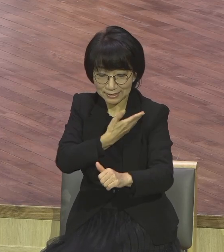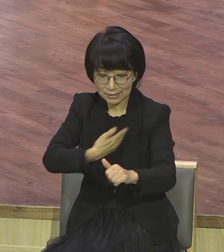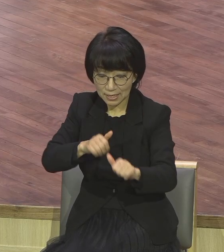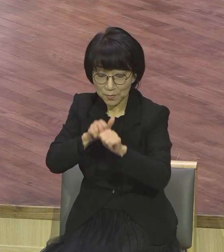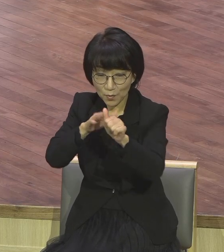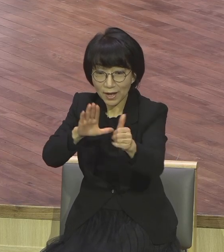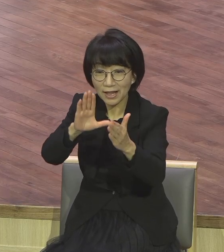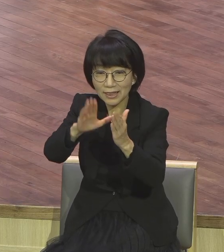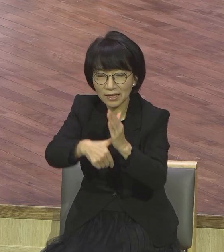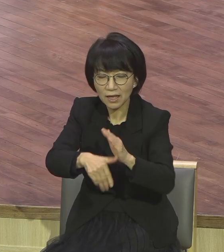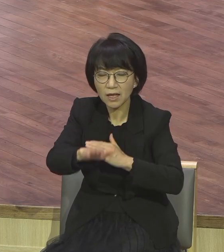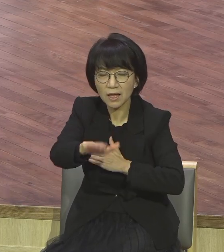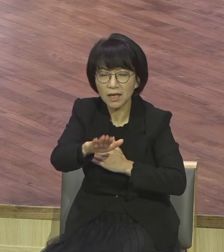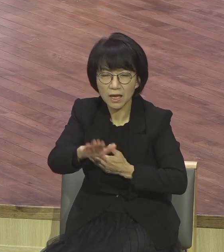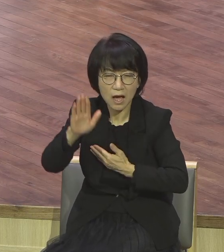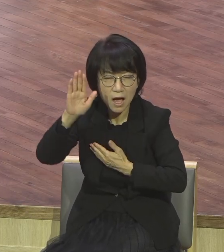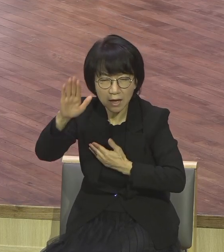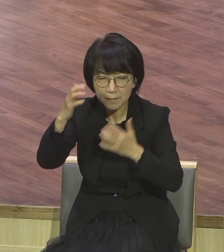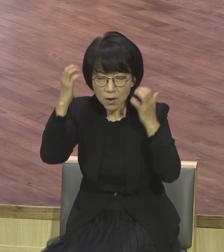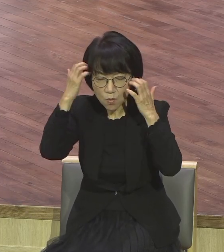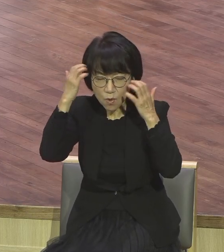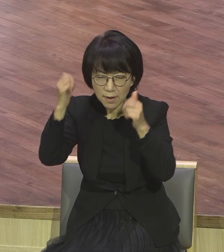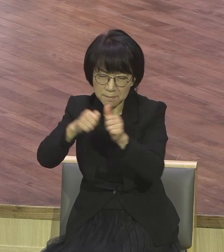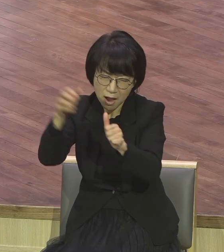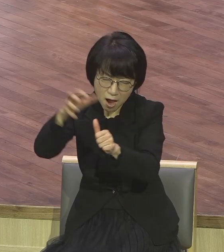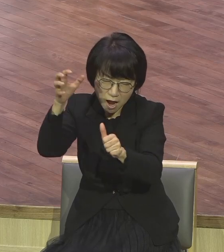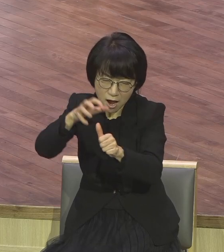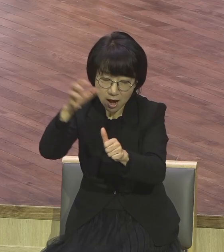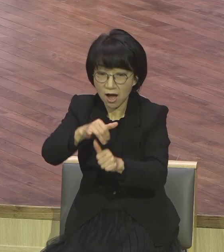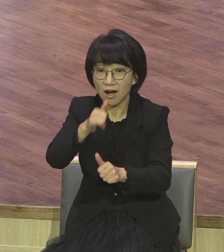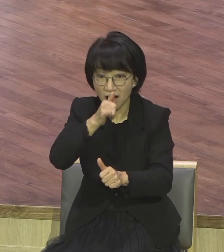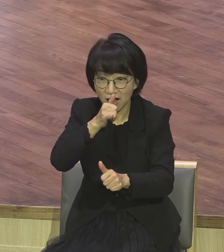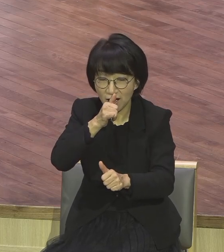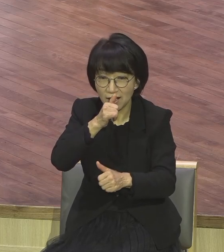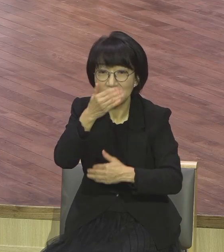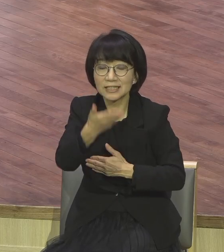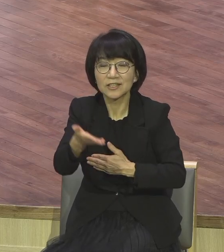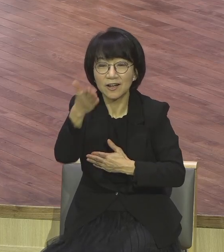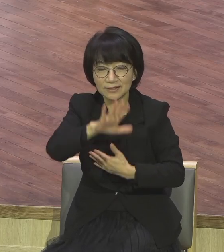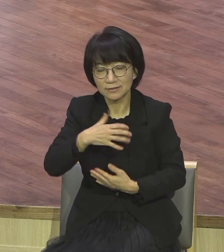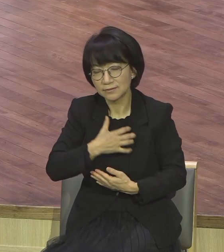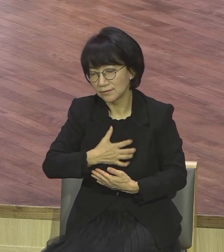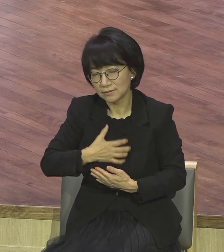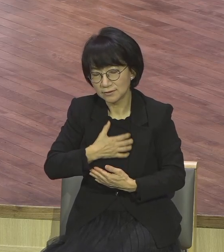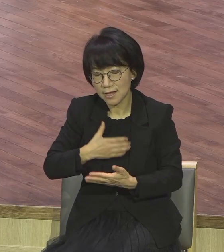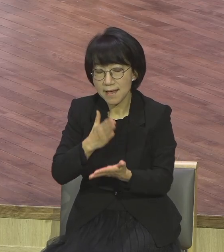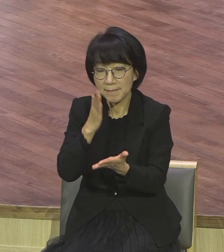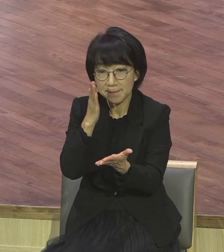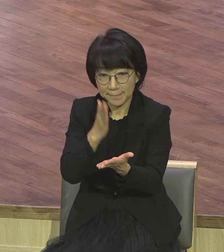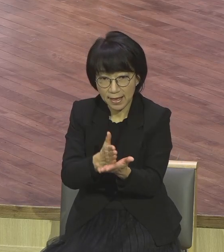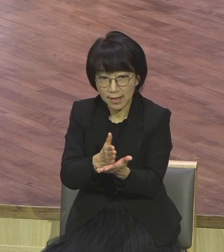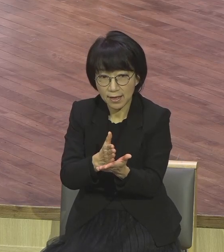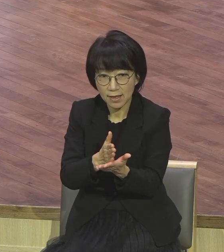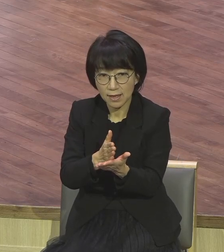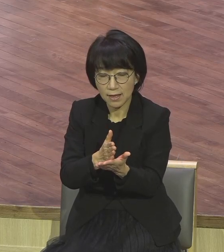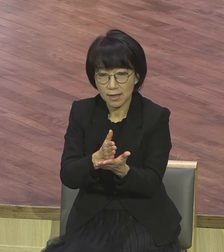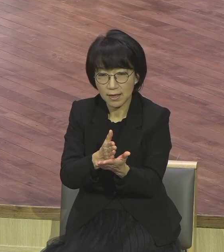고난과 핍박의 상황이 다가온다 할지라도 염려하지 말라라고 말씀하고 그